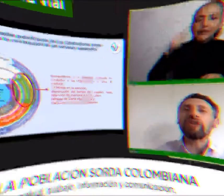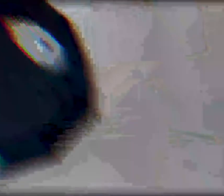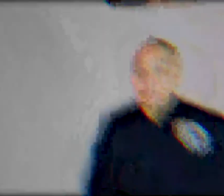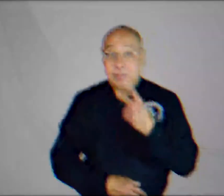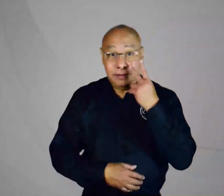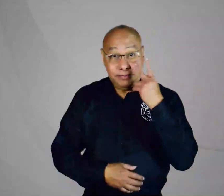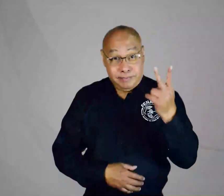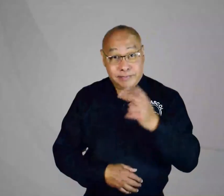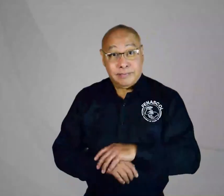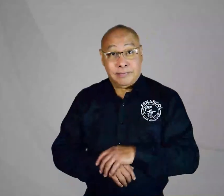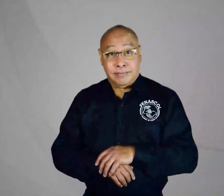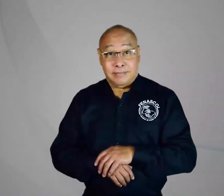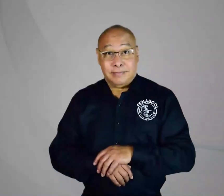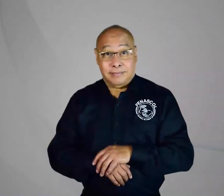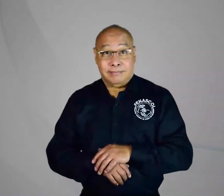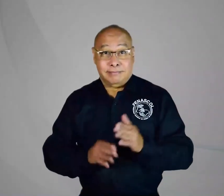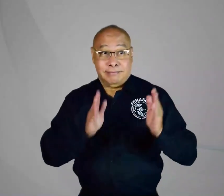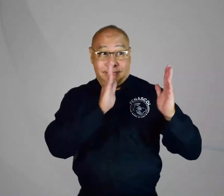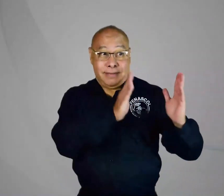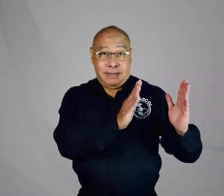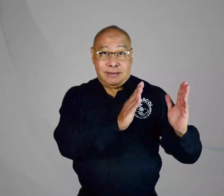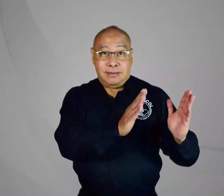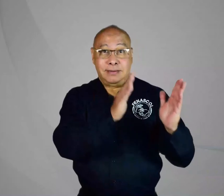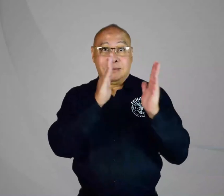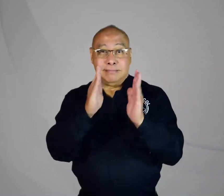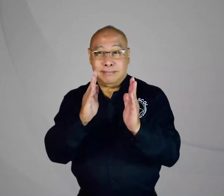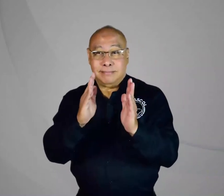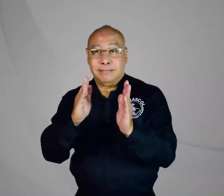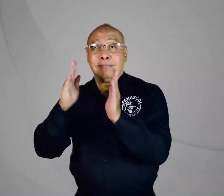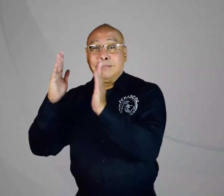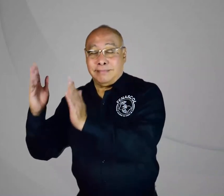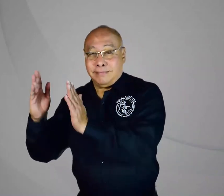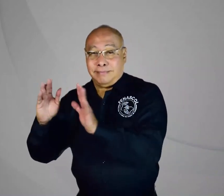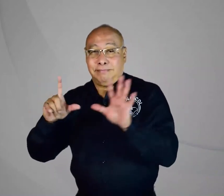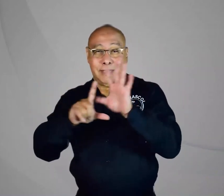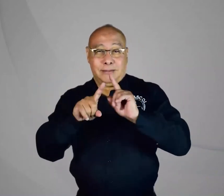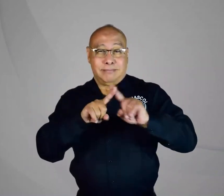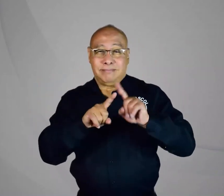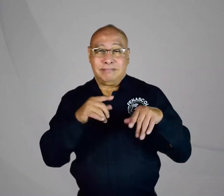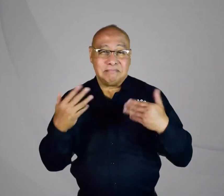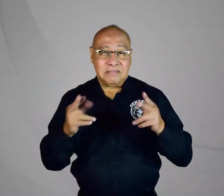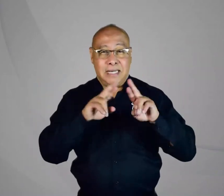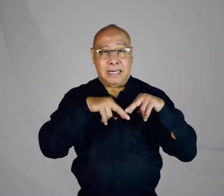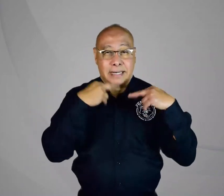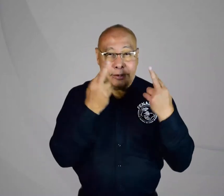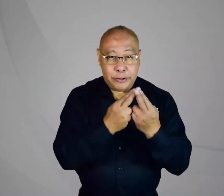Como ustedes pudieron ver, se registran varias fases en diferentes videos y en diferentes